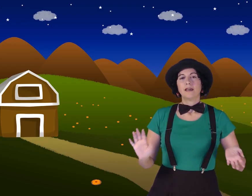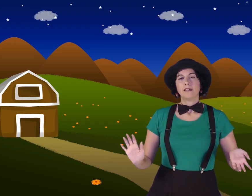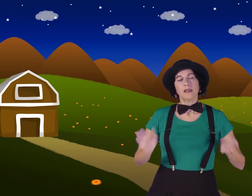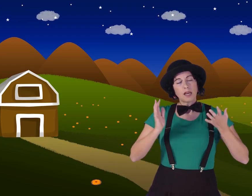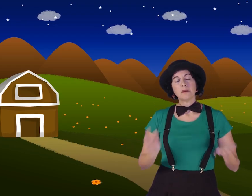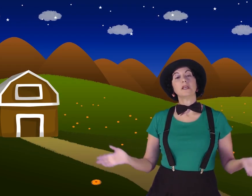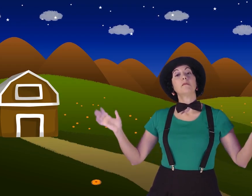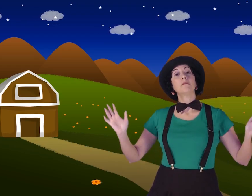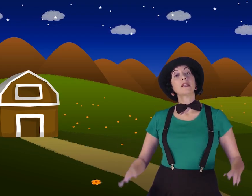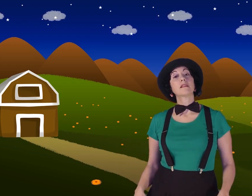a vivir en paz.